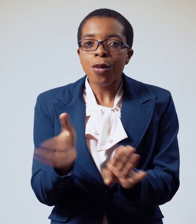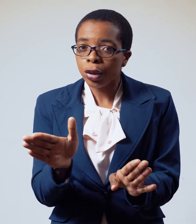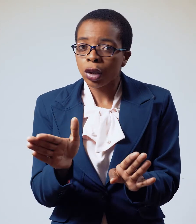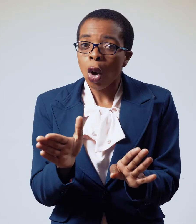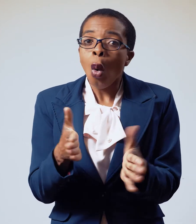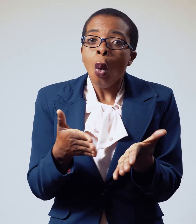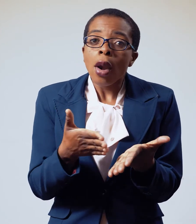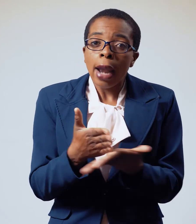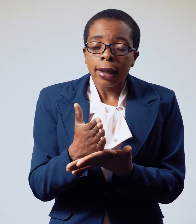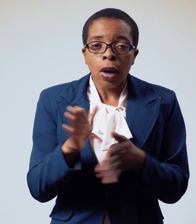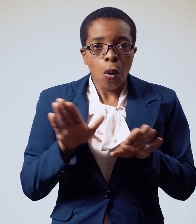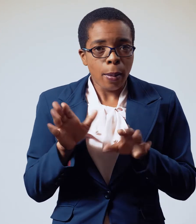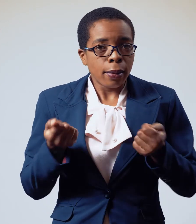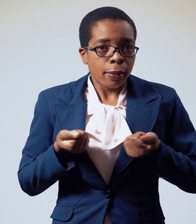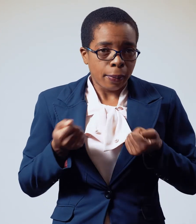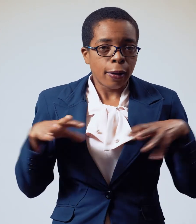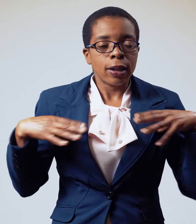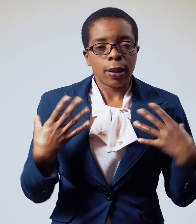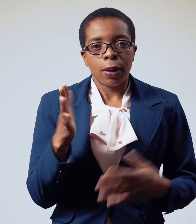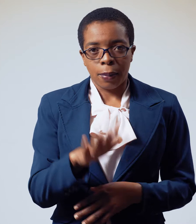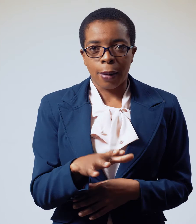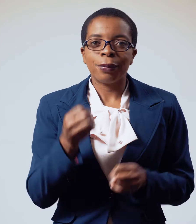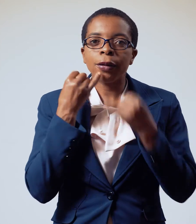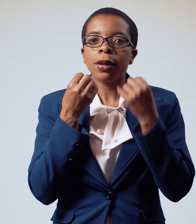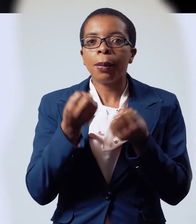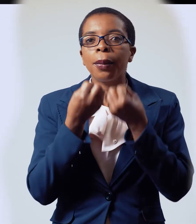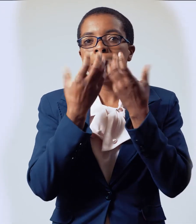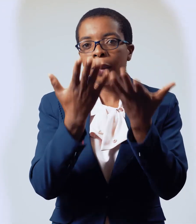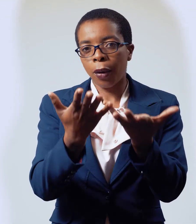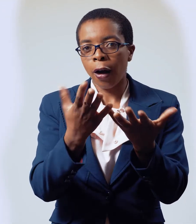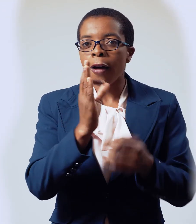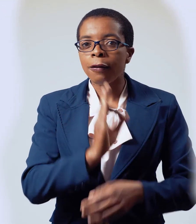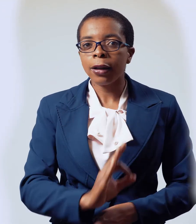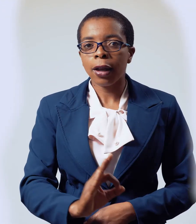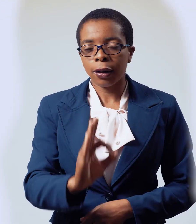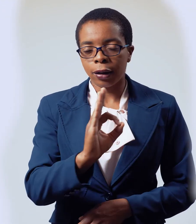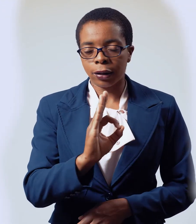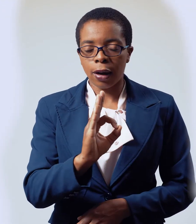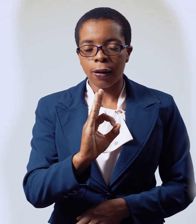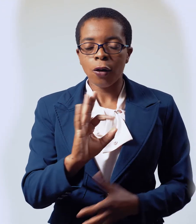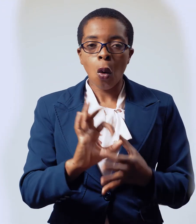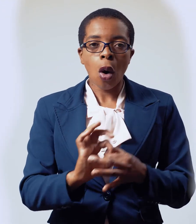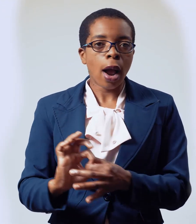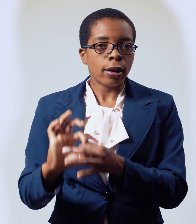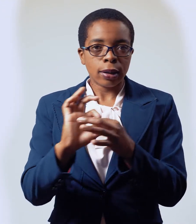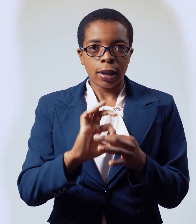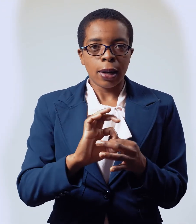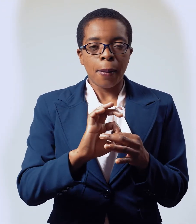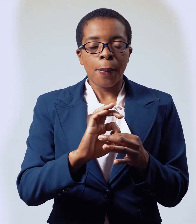mkudereza, nekudzivi rilakumbuni kezo kwa kwa zero ze madzimai, nevasikana wakare mara. Mashoko ae, mahu nzi rwane